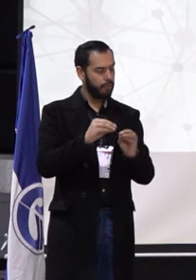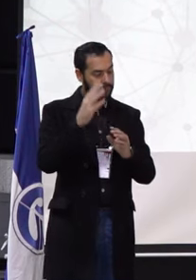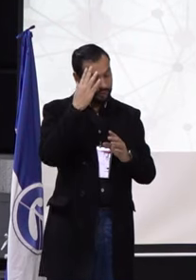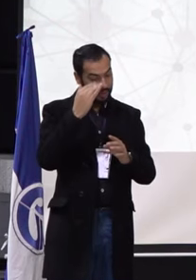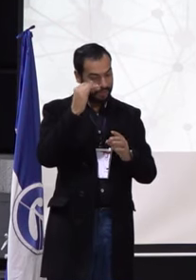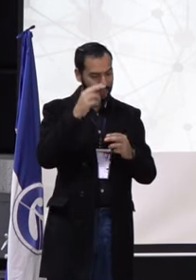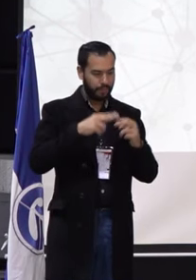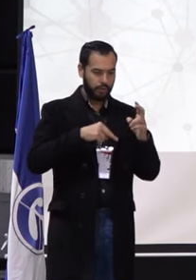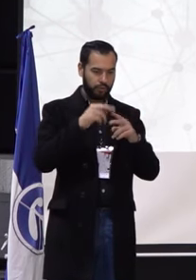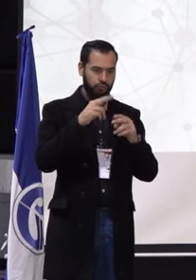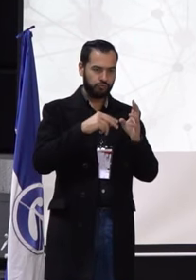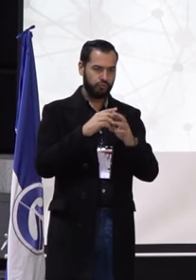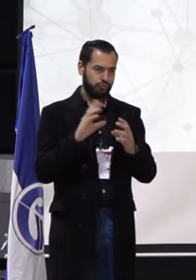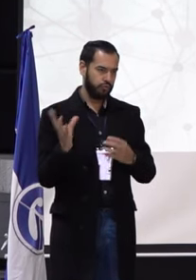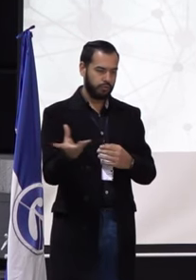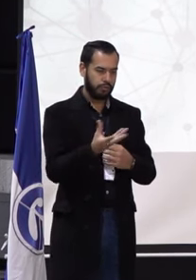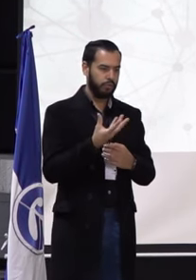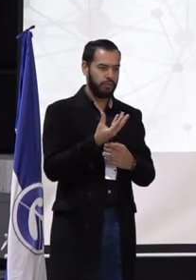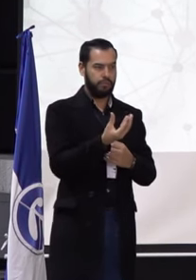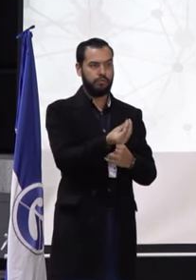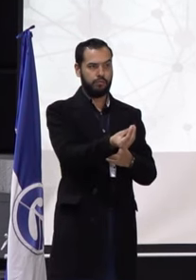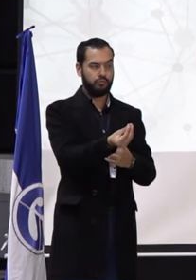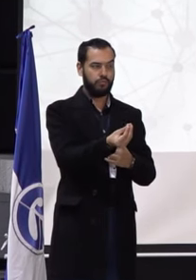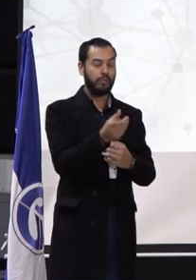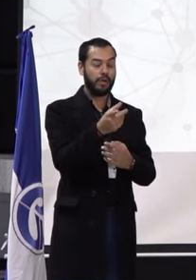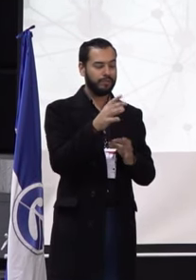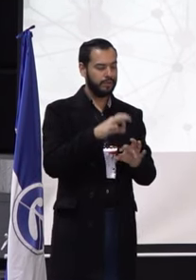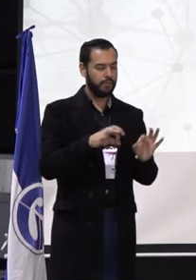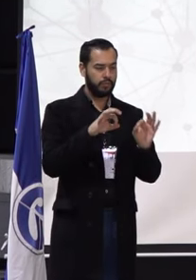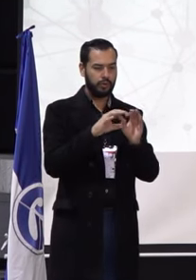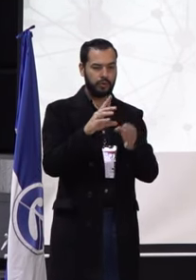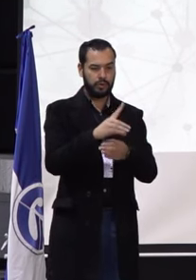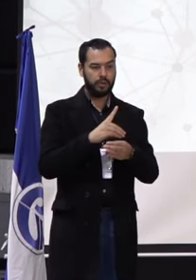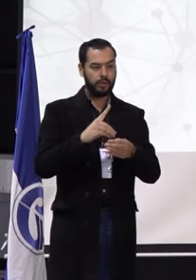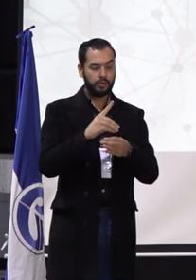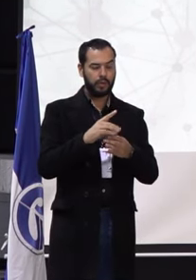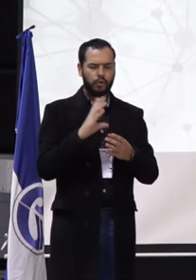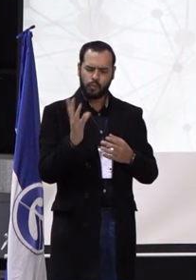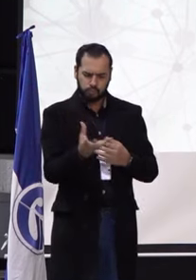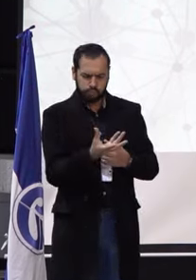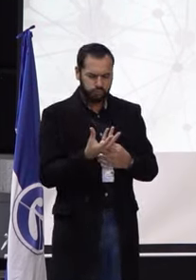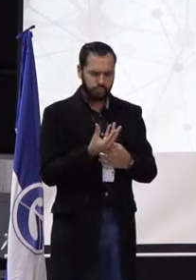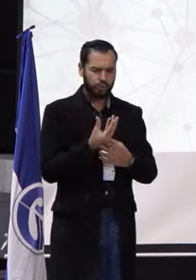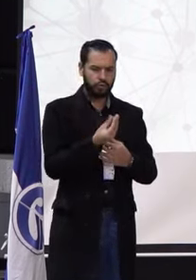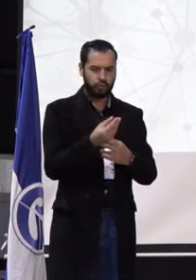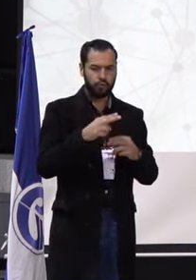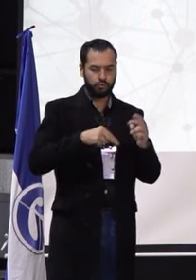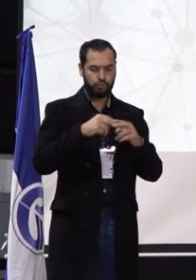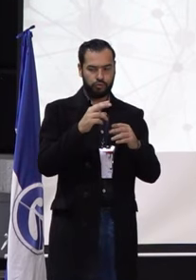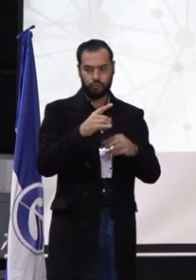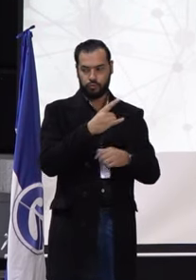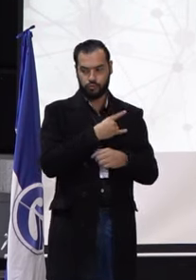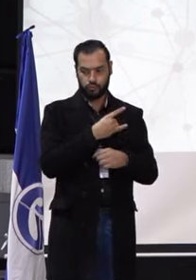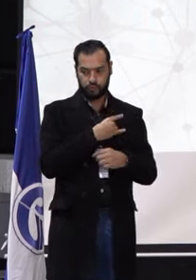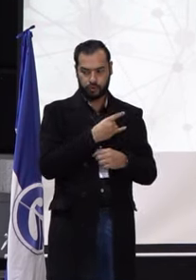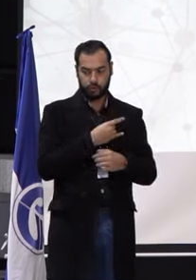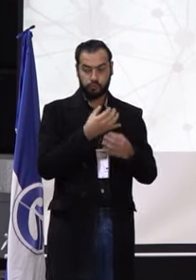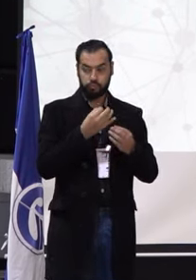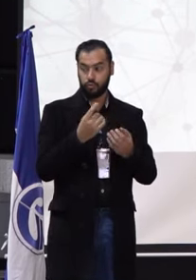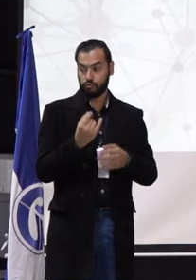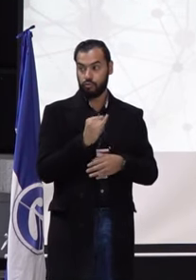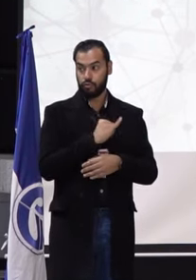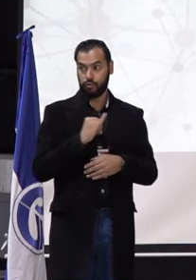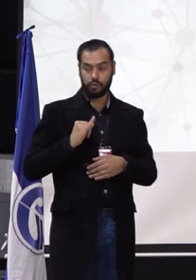construcción colectiva, que eso es importante dentro del departamento. Cómo colectivamente construimos universidad, no lo hacemos de manera